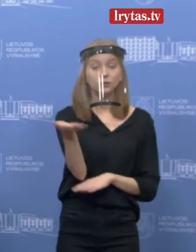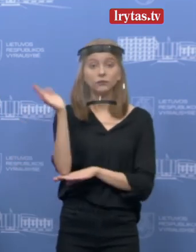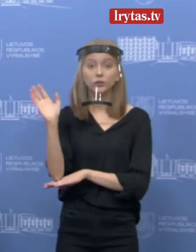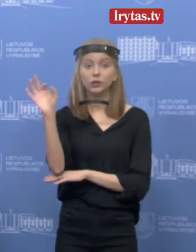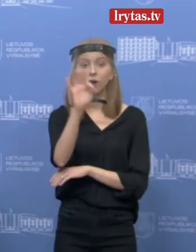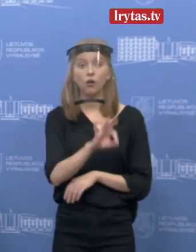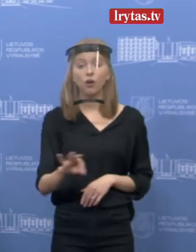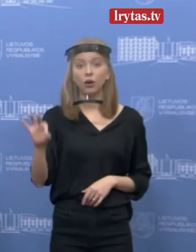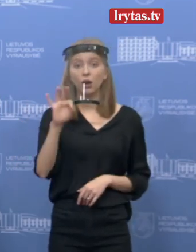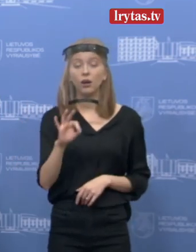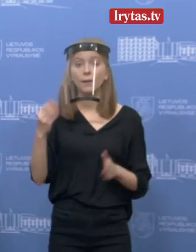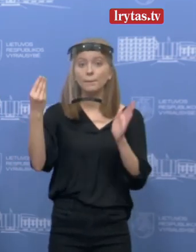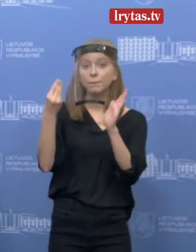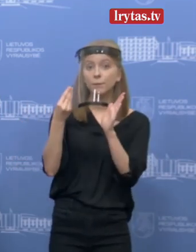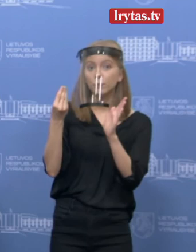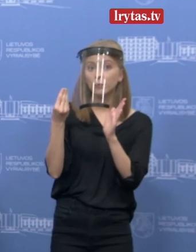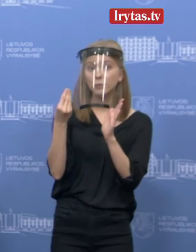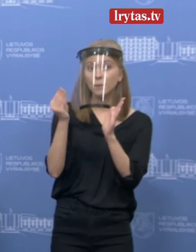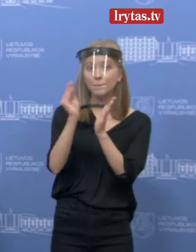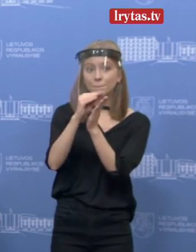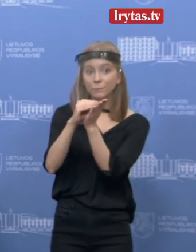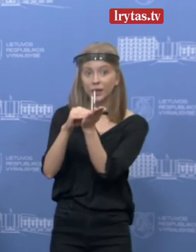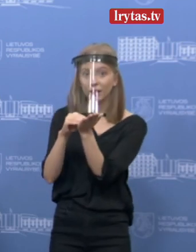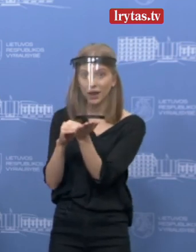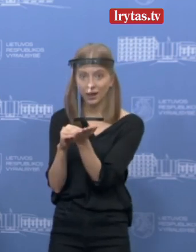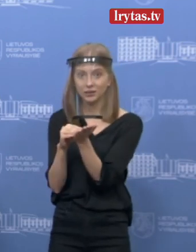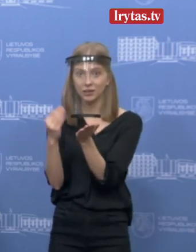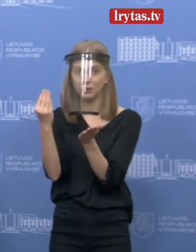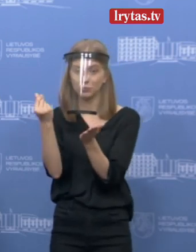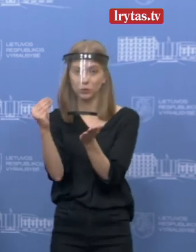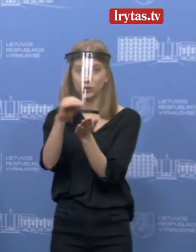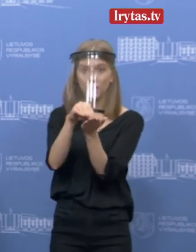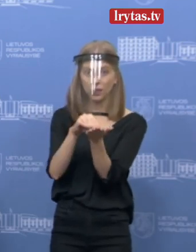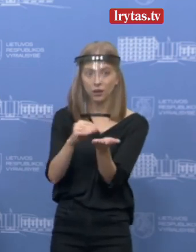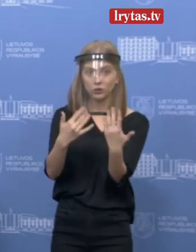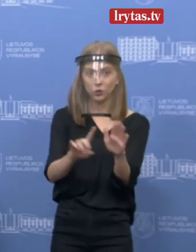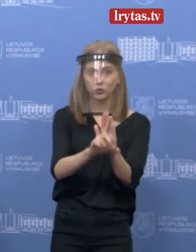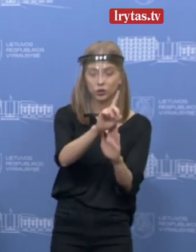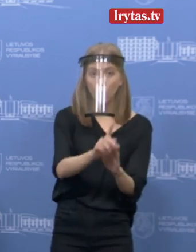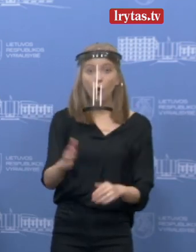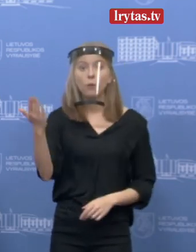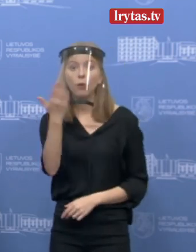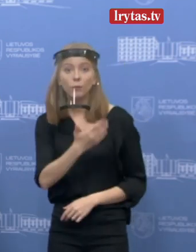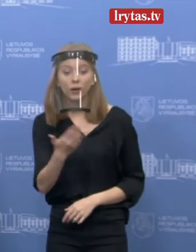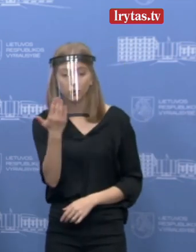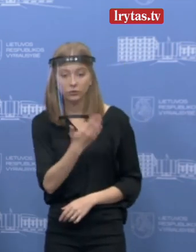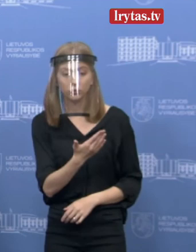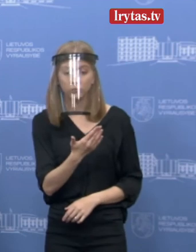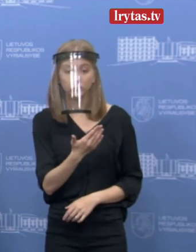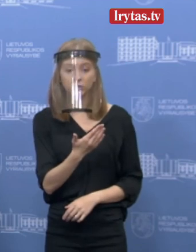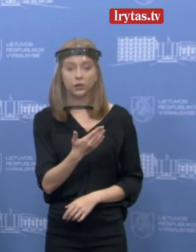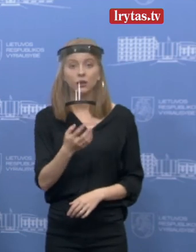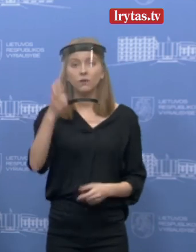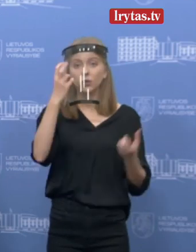beprasidedančią pajamų deklaravimą. Na, o po pietų, savaime suprantama,